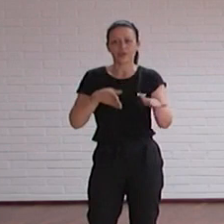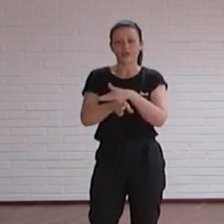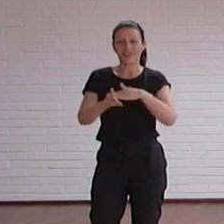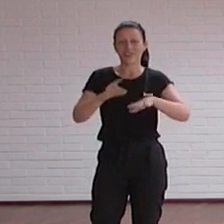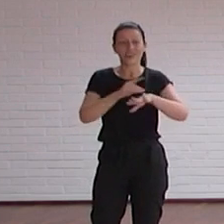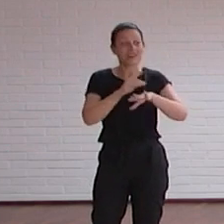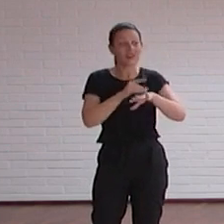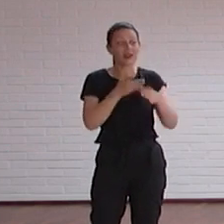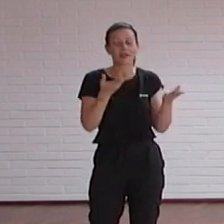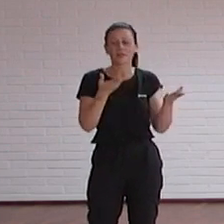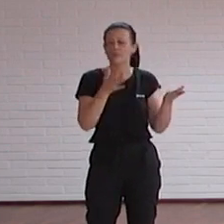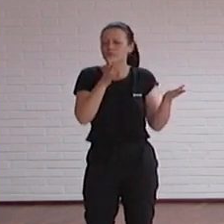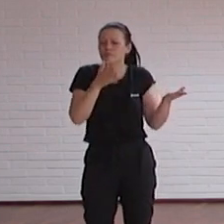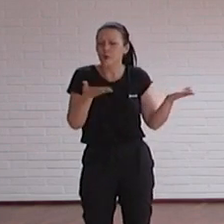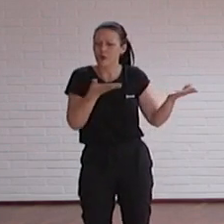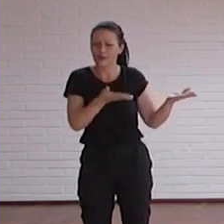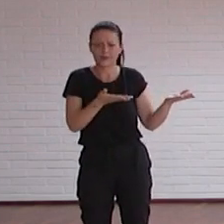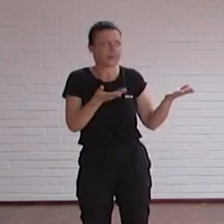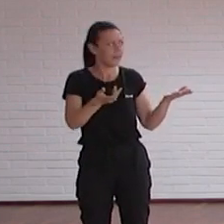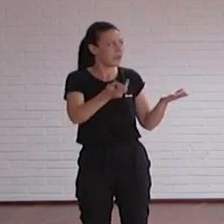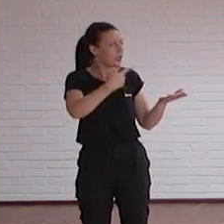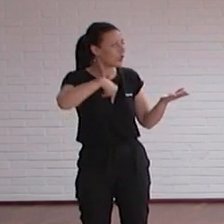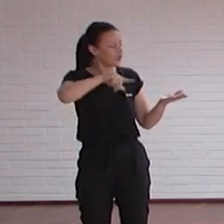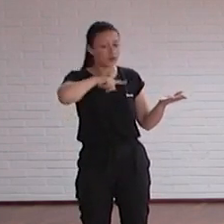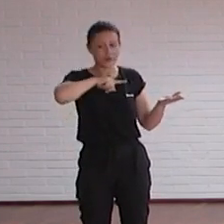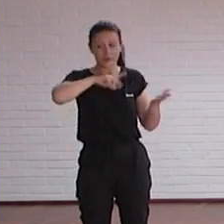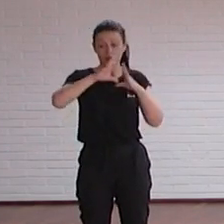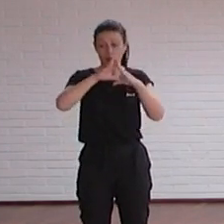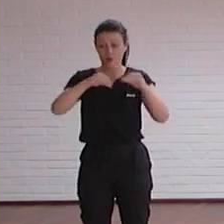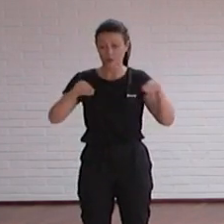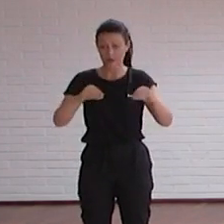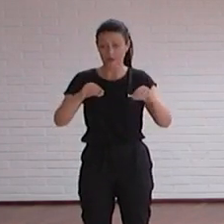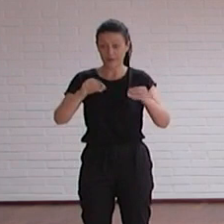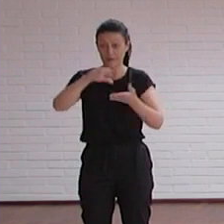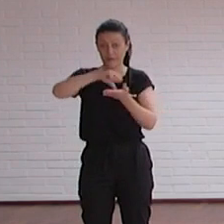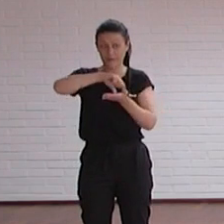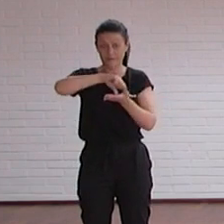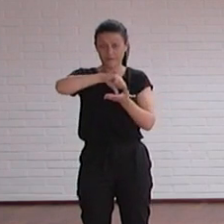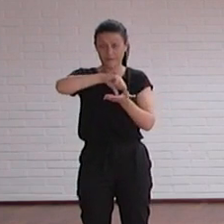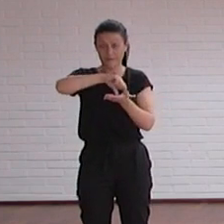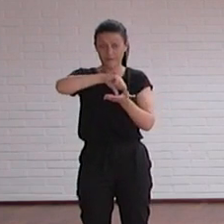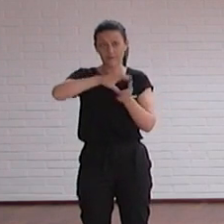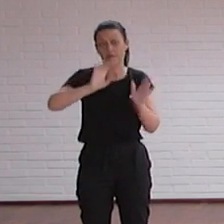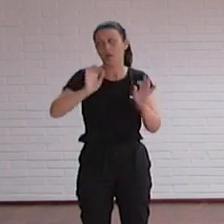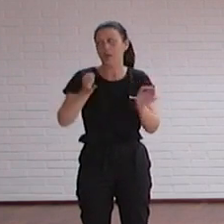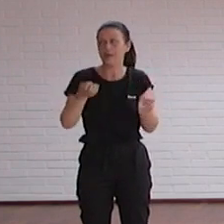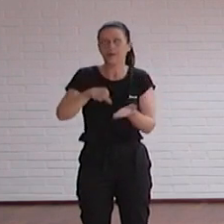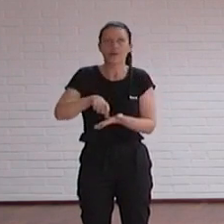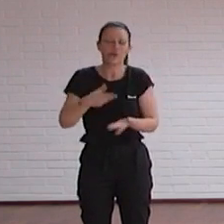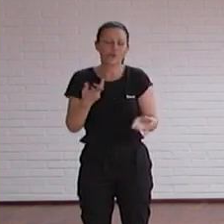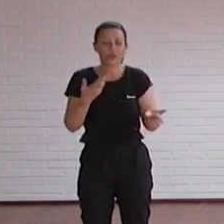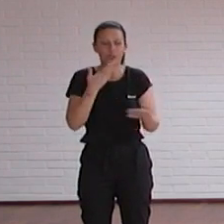existe. Nosotros estamos en el centro de la universidad, estamos en el centro metafórico, digamos.